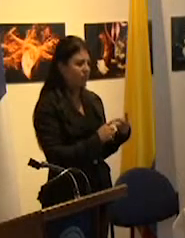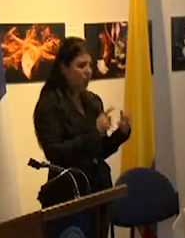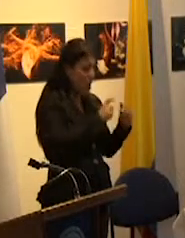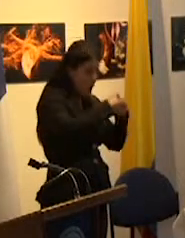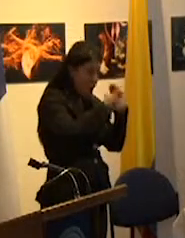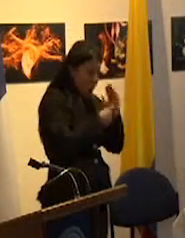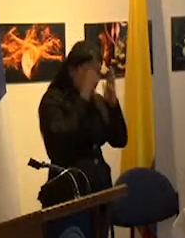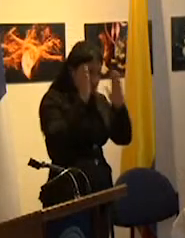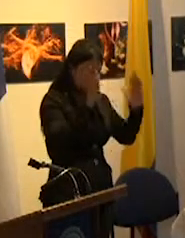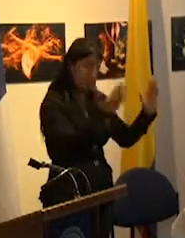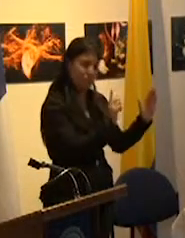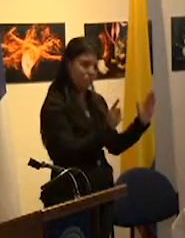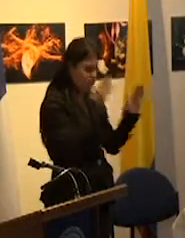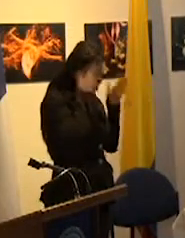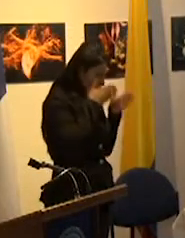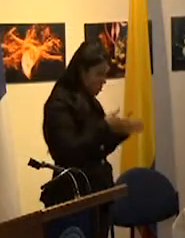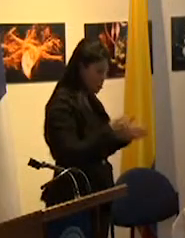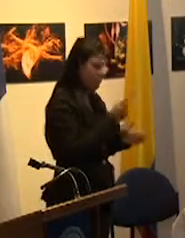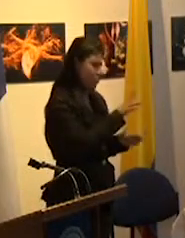de un todo